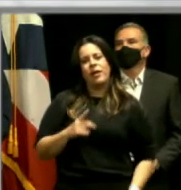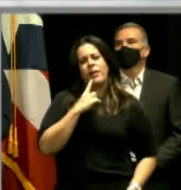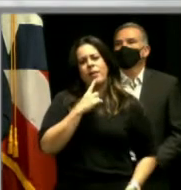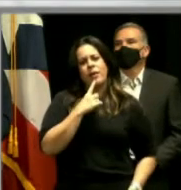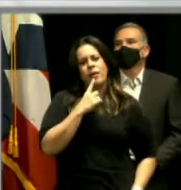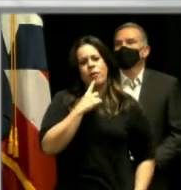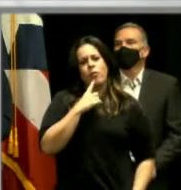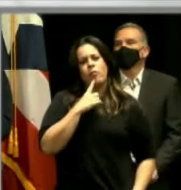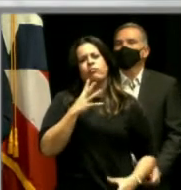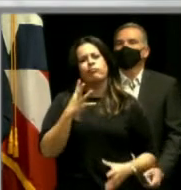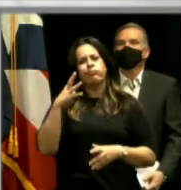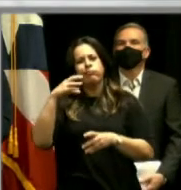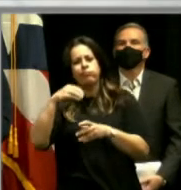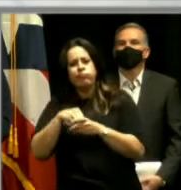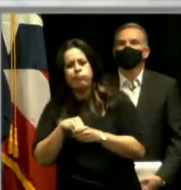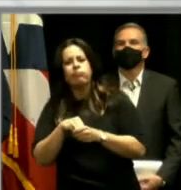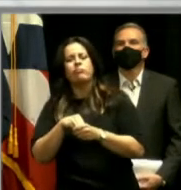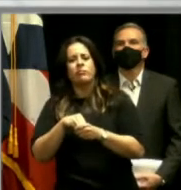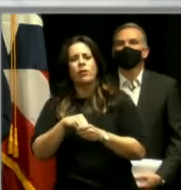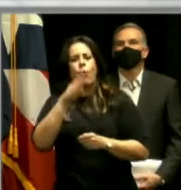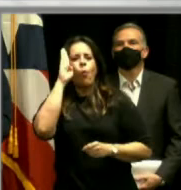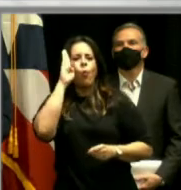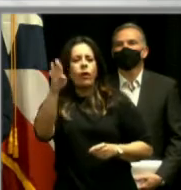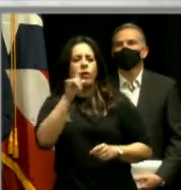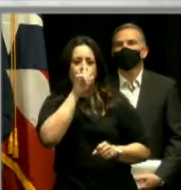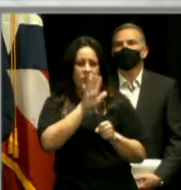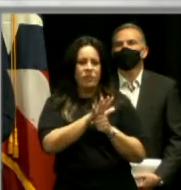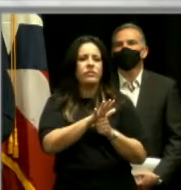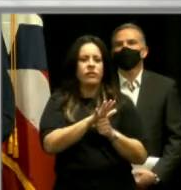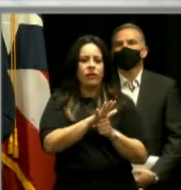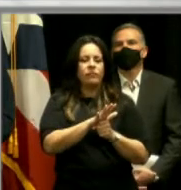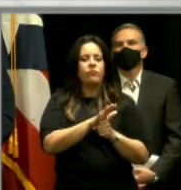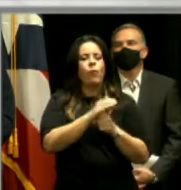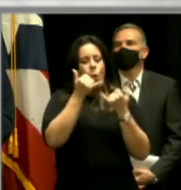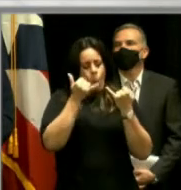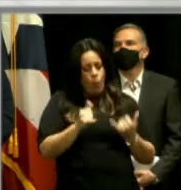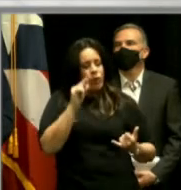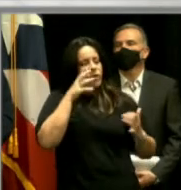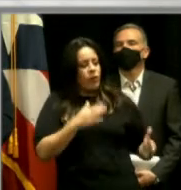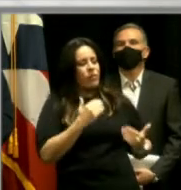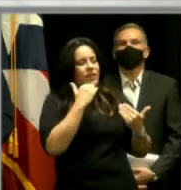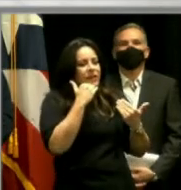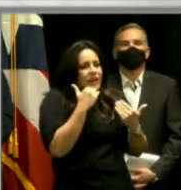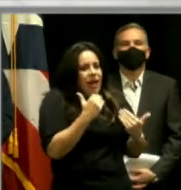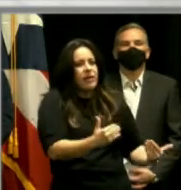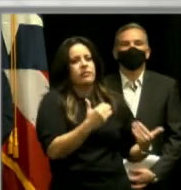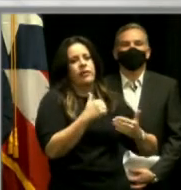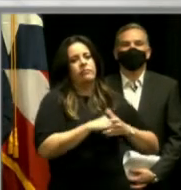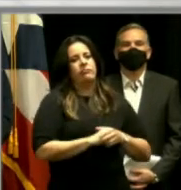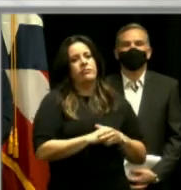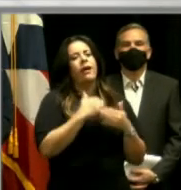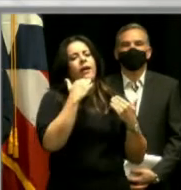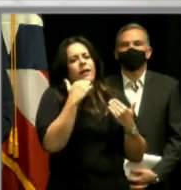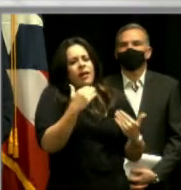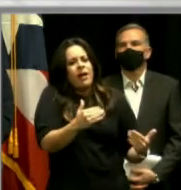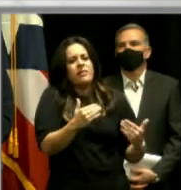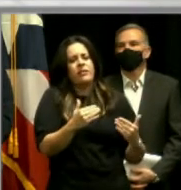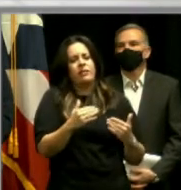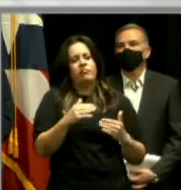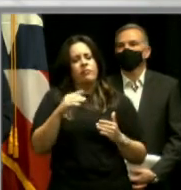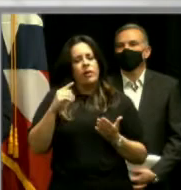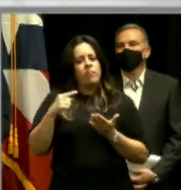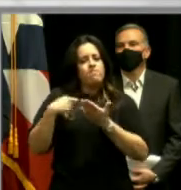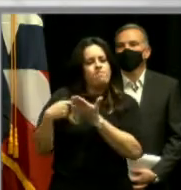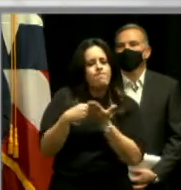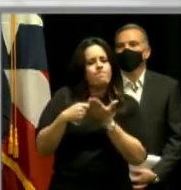iba a poner la acción donde puso su palabra, lo está haciendo en el día de hoy. Señor gobernador, gracias. Gracias porque le ha dado seguimiento